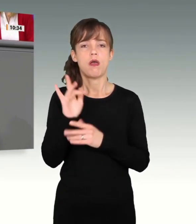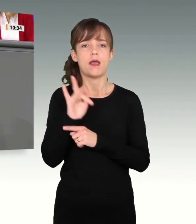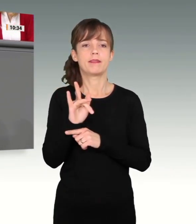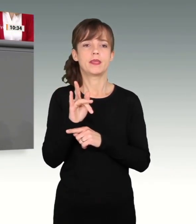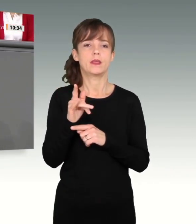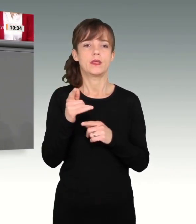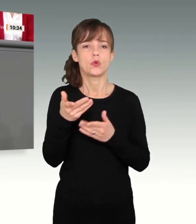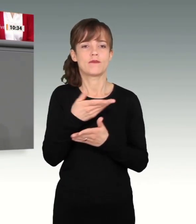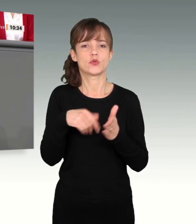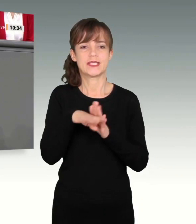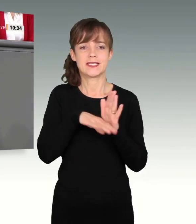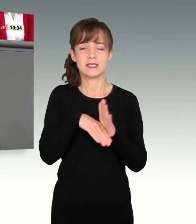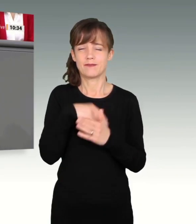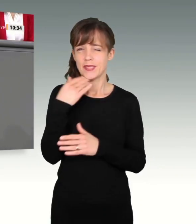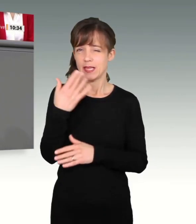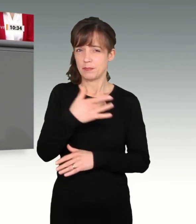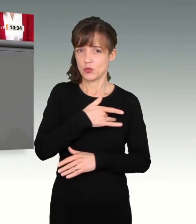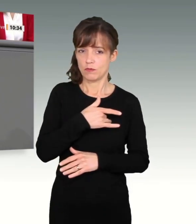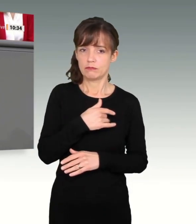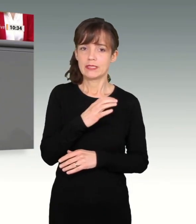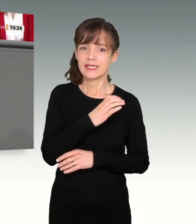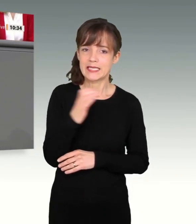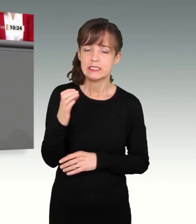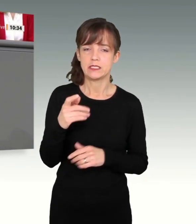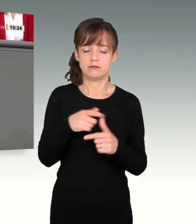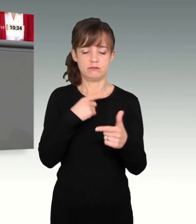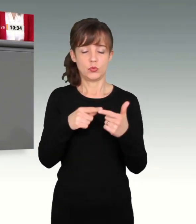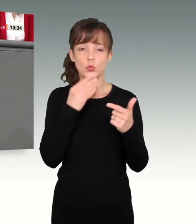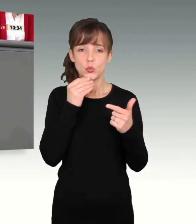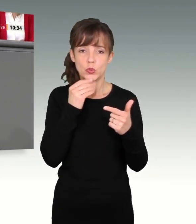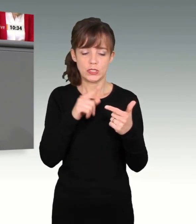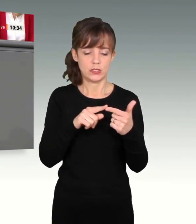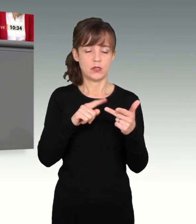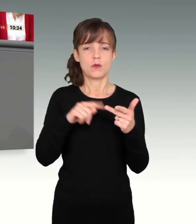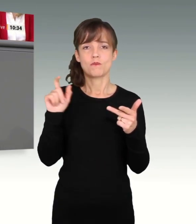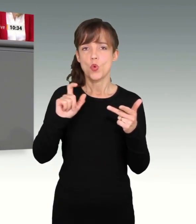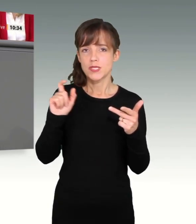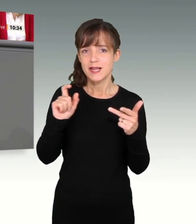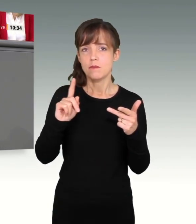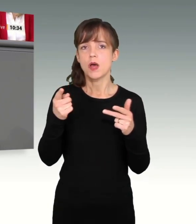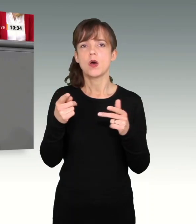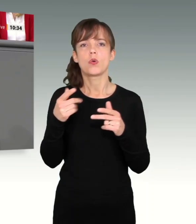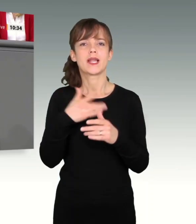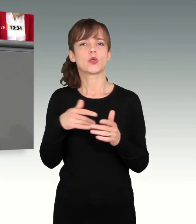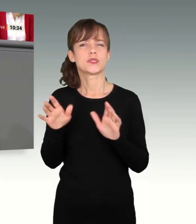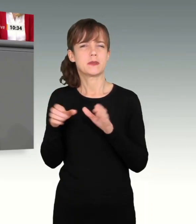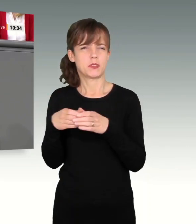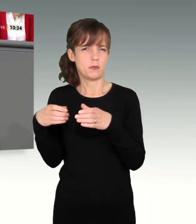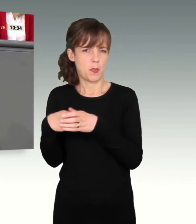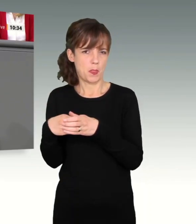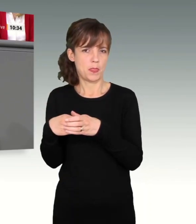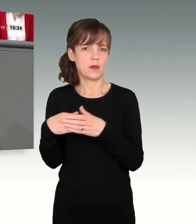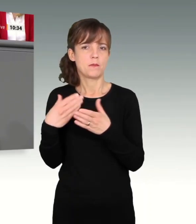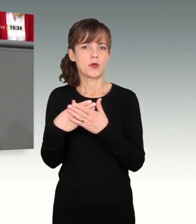Christen, Muslime vor allem auch, aber auch kleinere religiöse Gruppen oder Religionsgemeinschaften wie